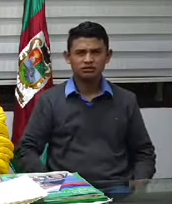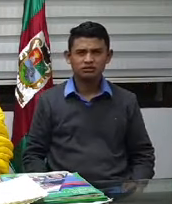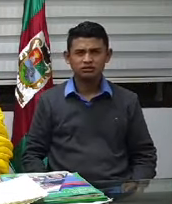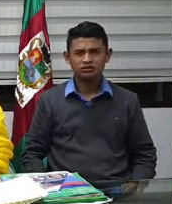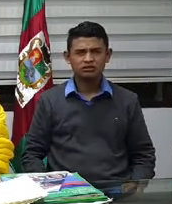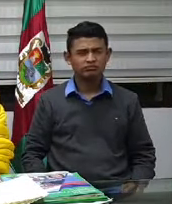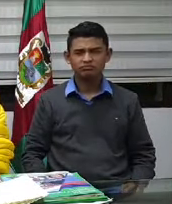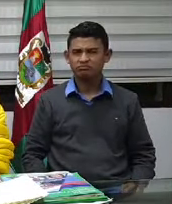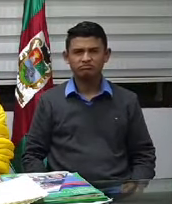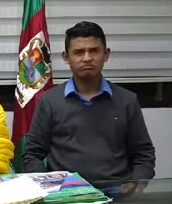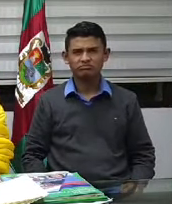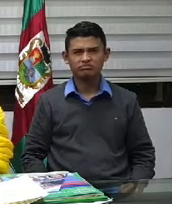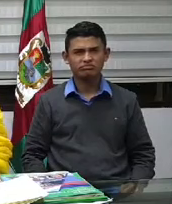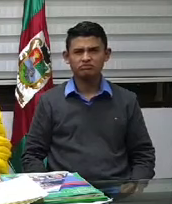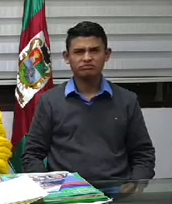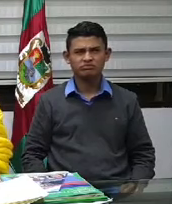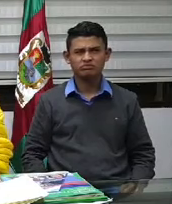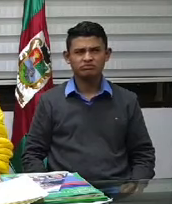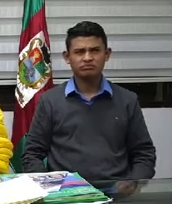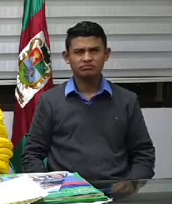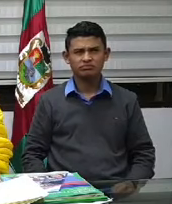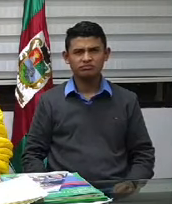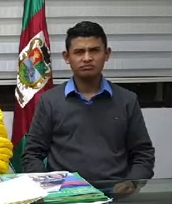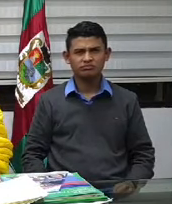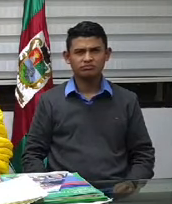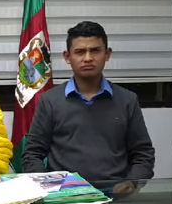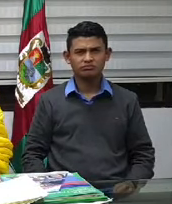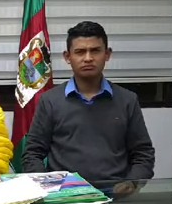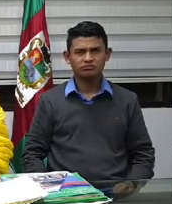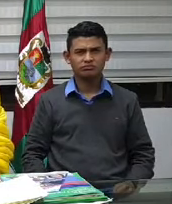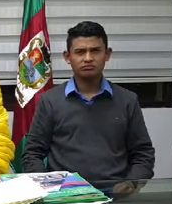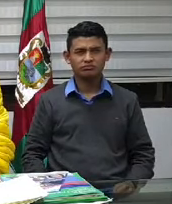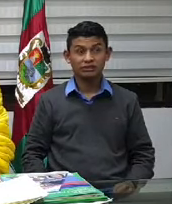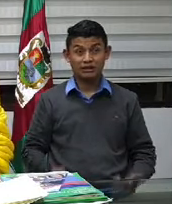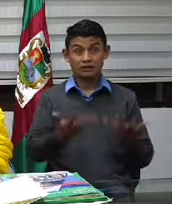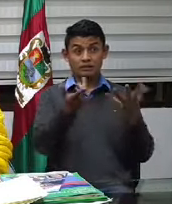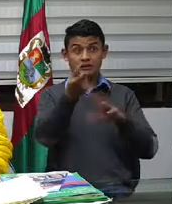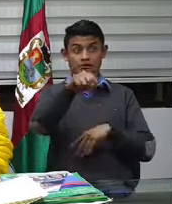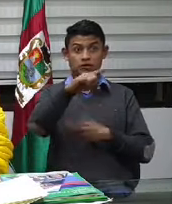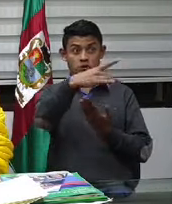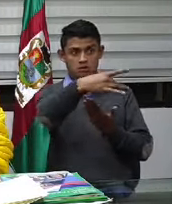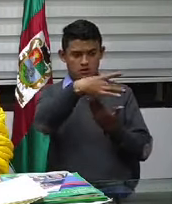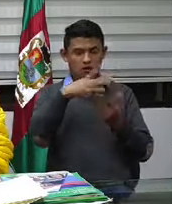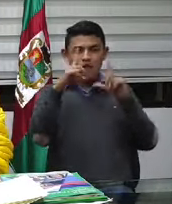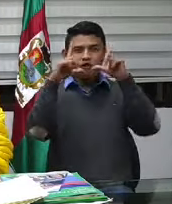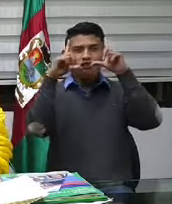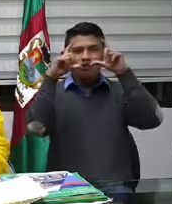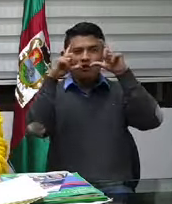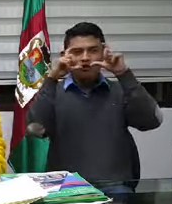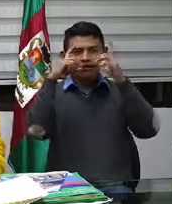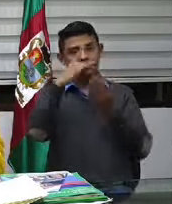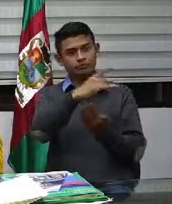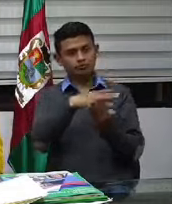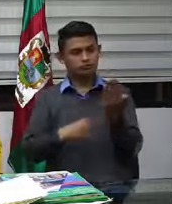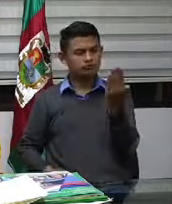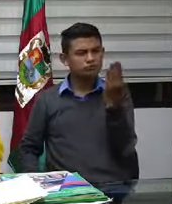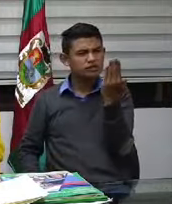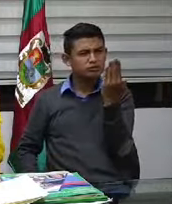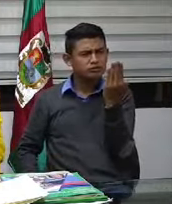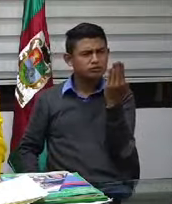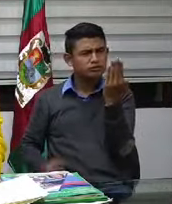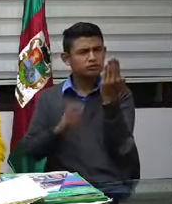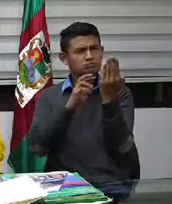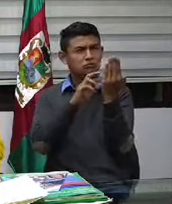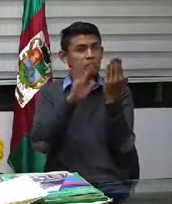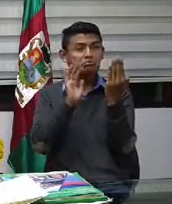Hoy, foto, un señor con salvoconducto porque tiene un empleo, no voy a